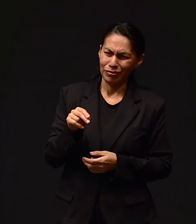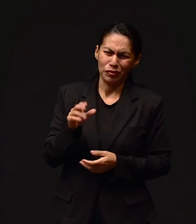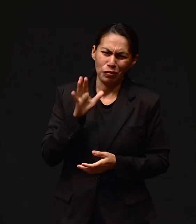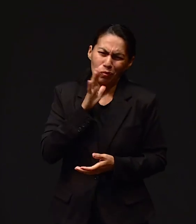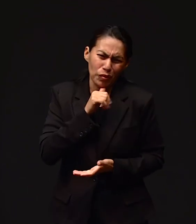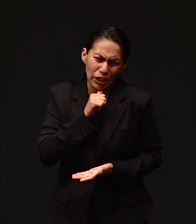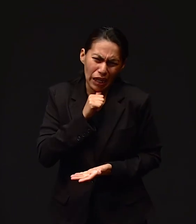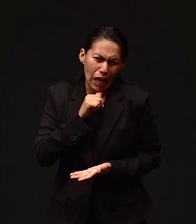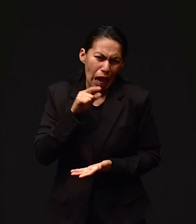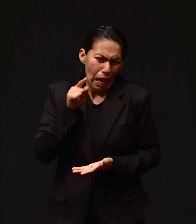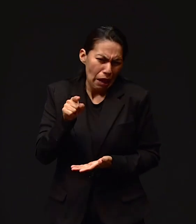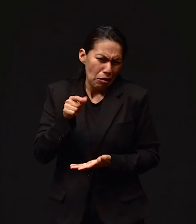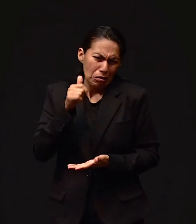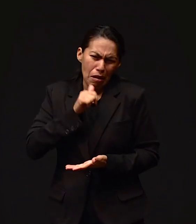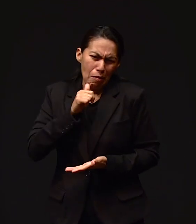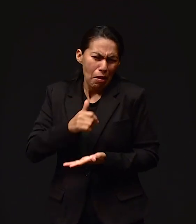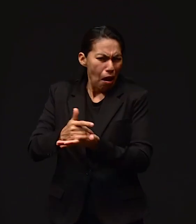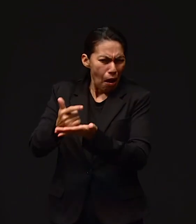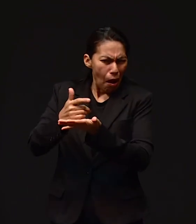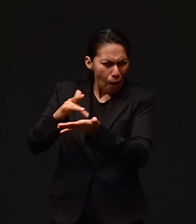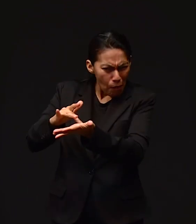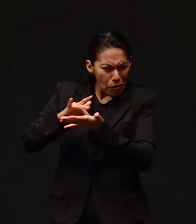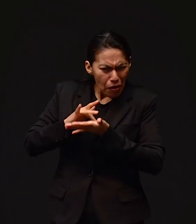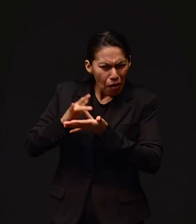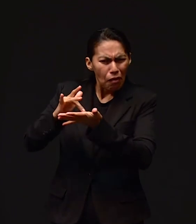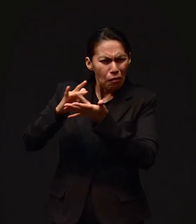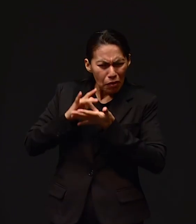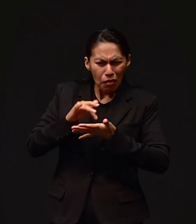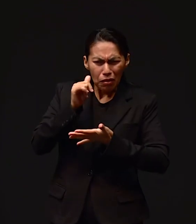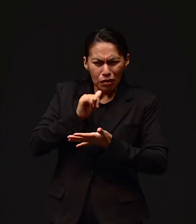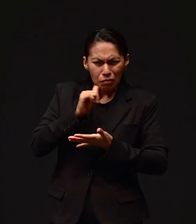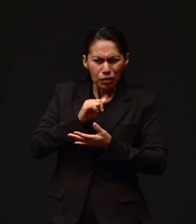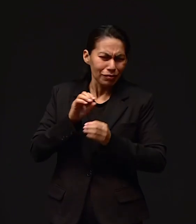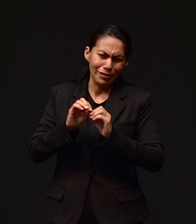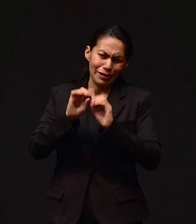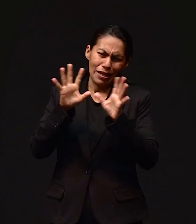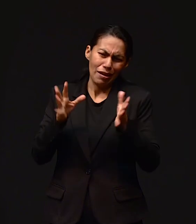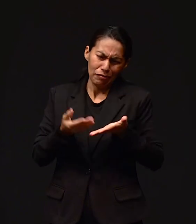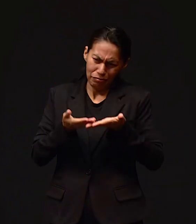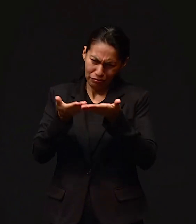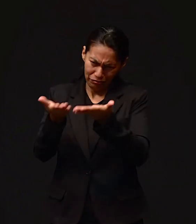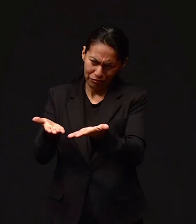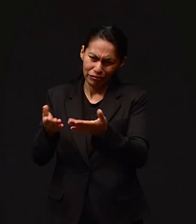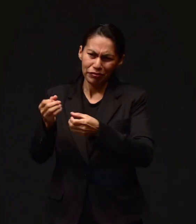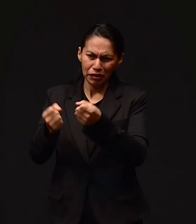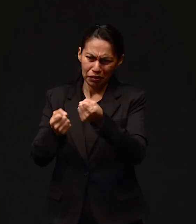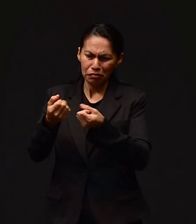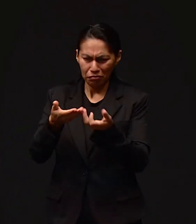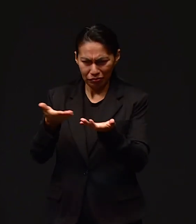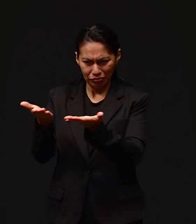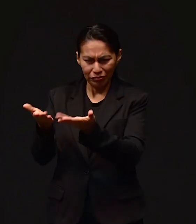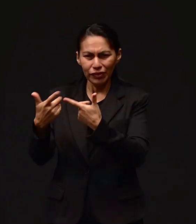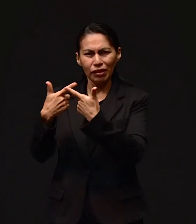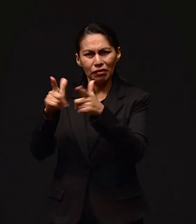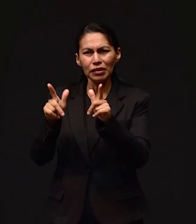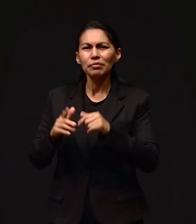habían tenido una disposición tan amable siempre en apoyarnos. Y entonces se lo llevó.